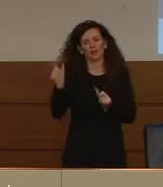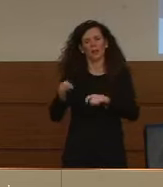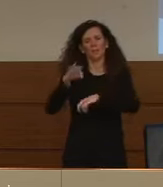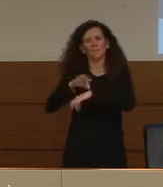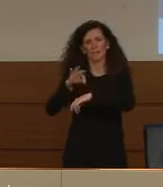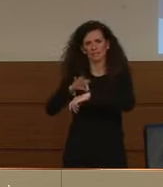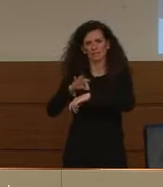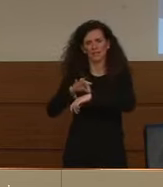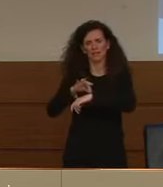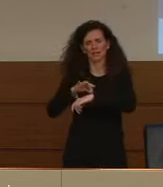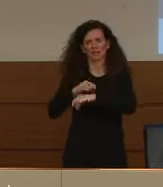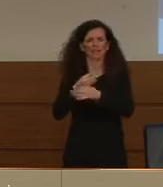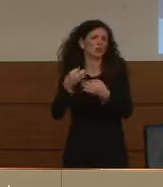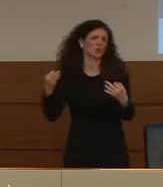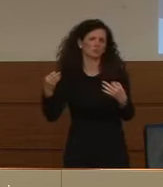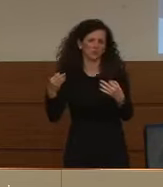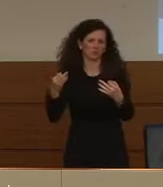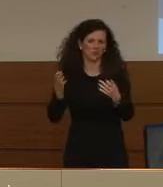ordinari.